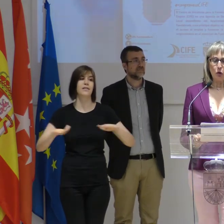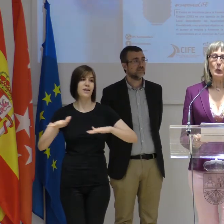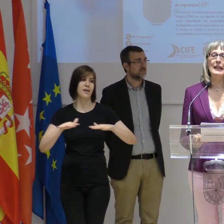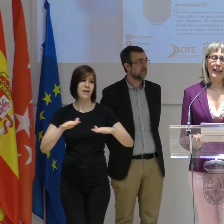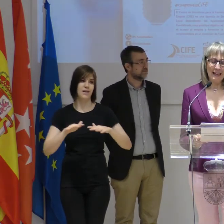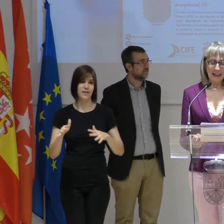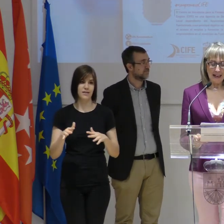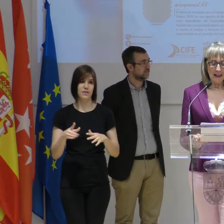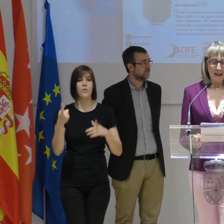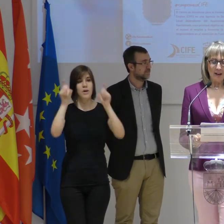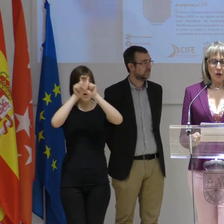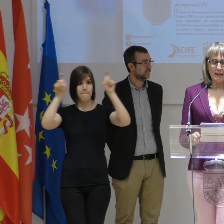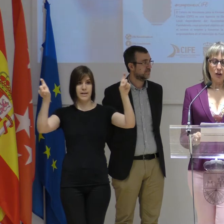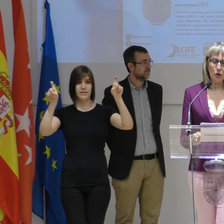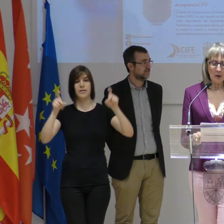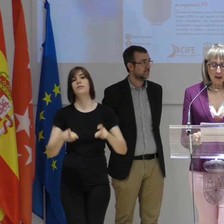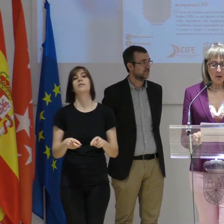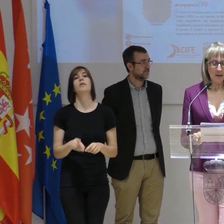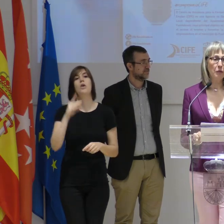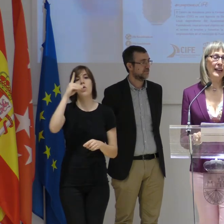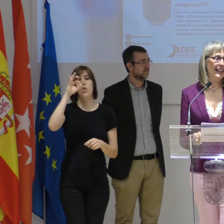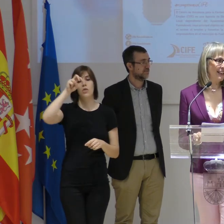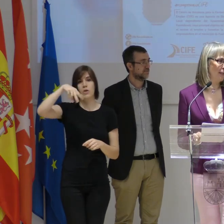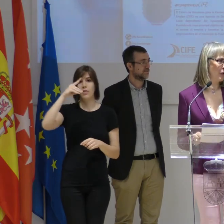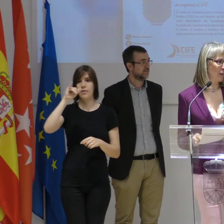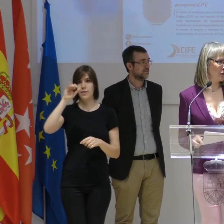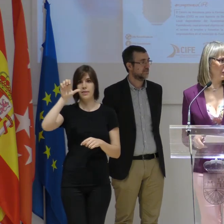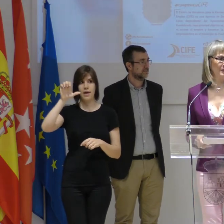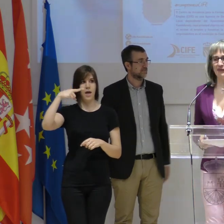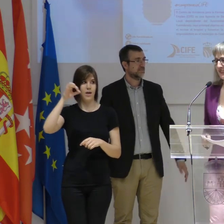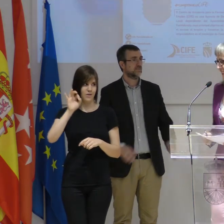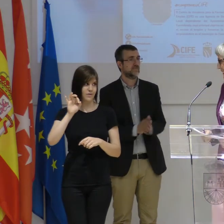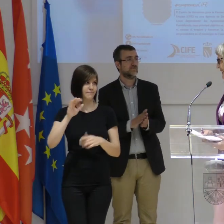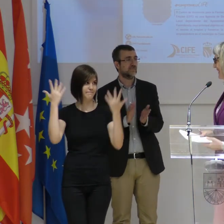Lozano Consulting SL. Recoge el sello Don Diego Lozano Fernández. Un aplauso.